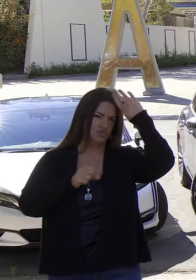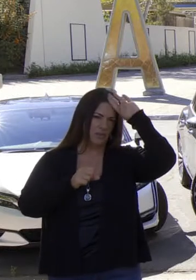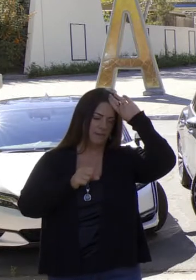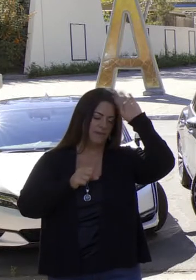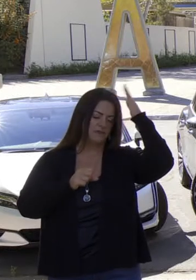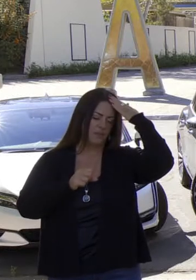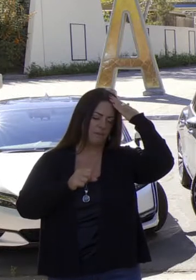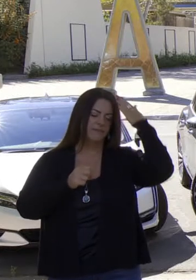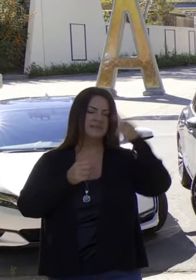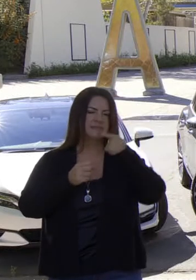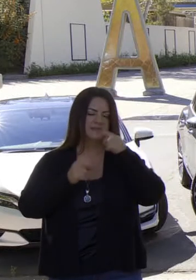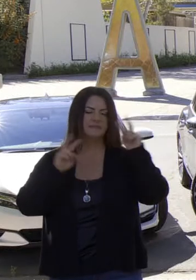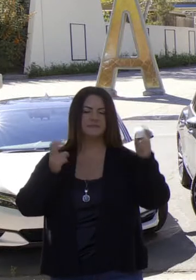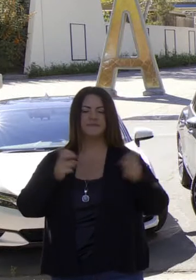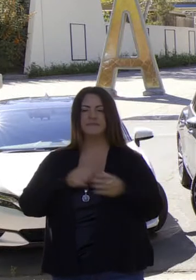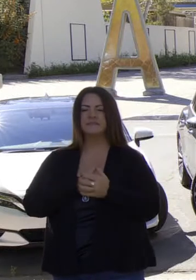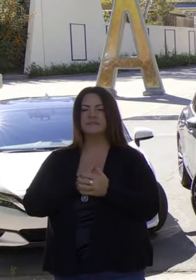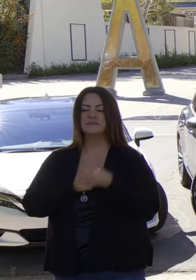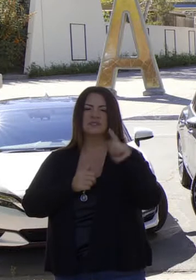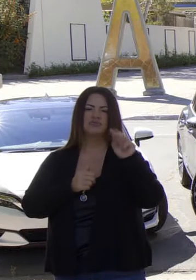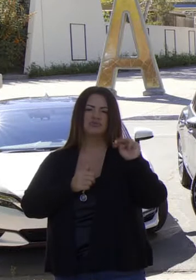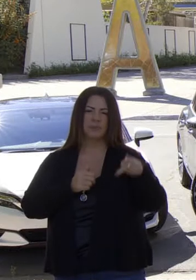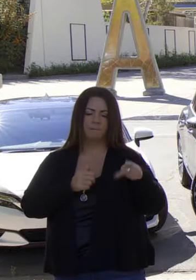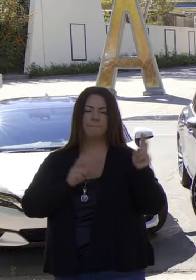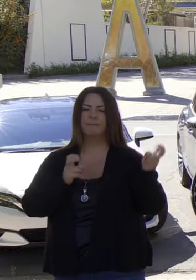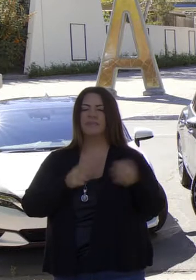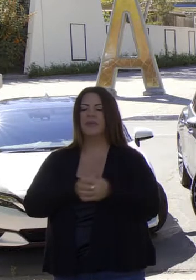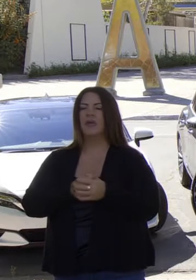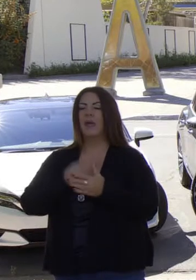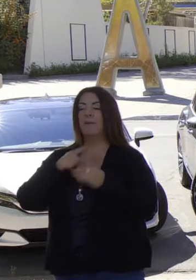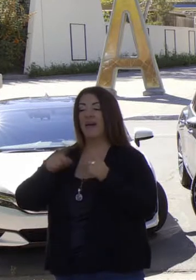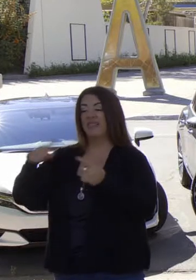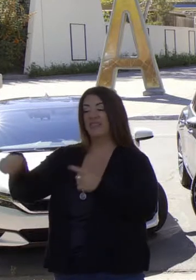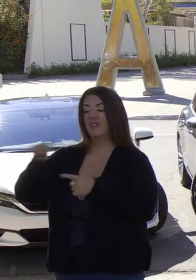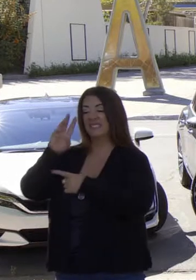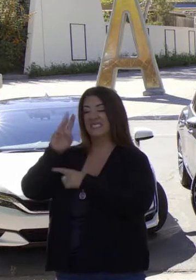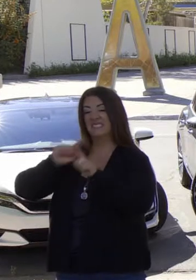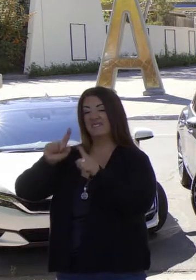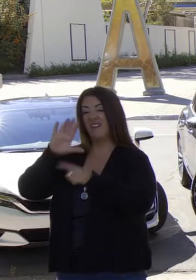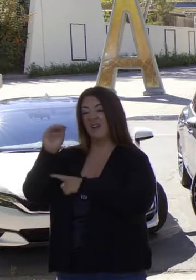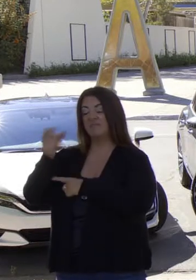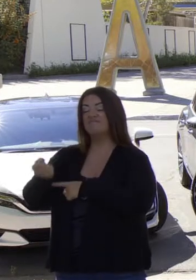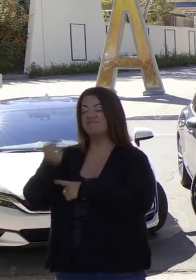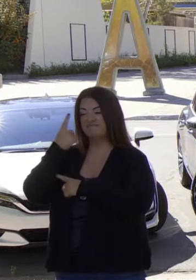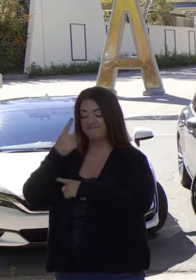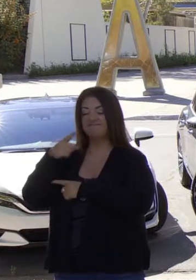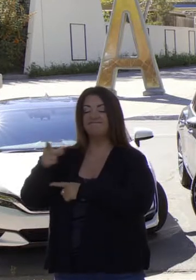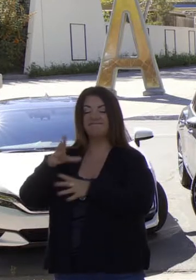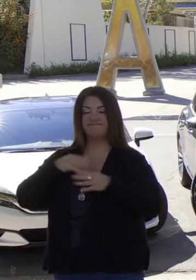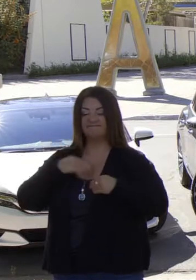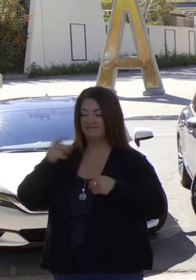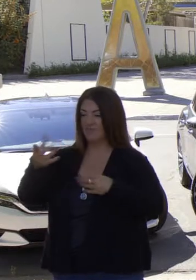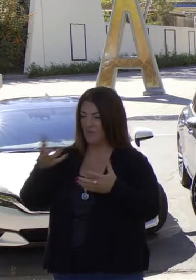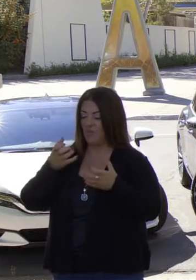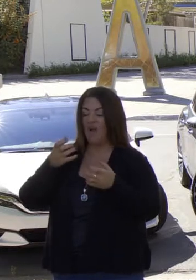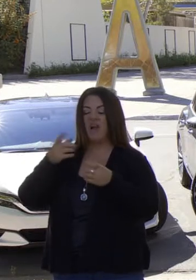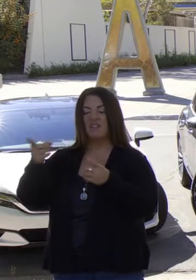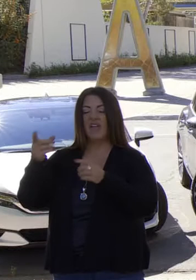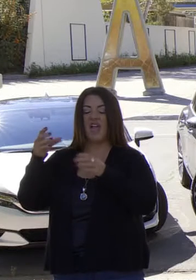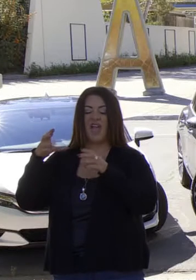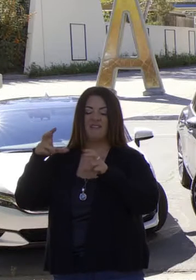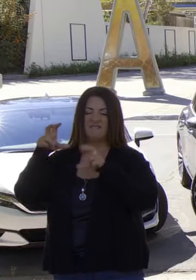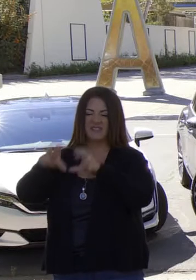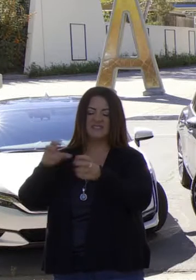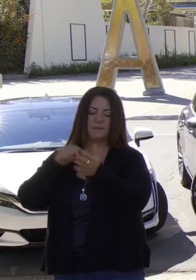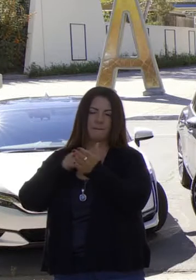lo único que necesita saber y eso responde a su pregunta. Estas compañías lo entienden y lo están consiguiendo, invirtiendo miles de millones